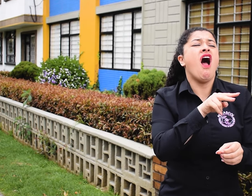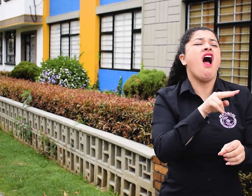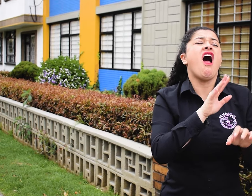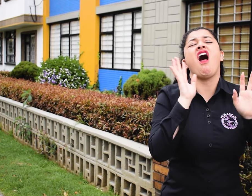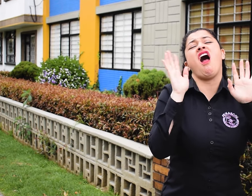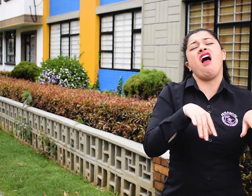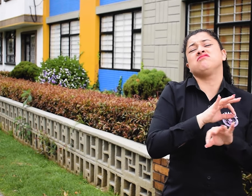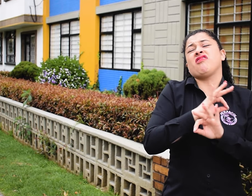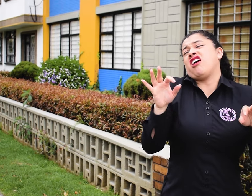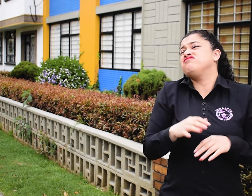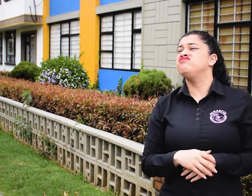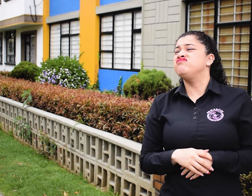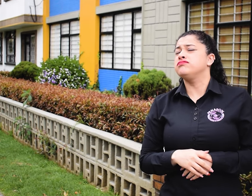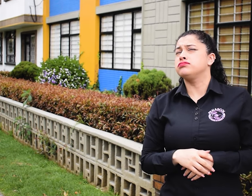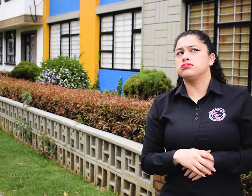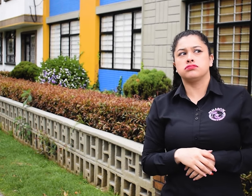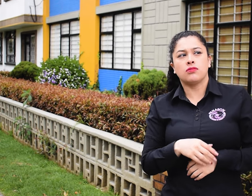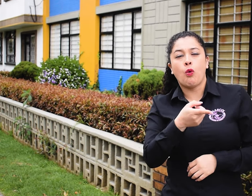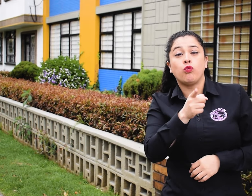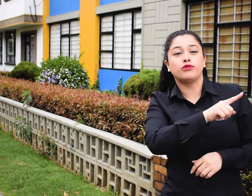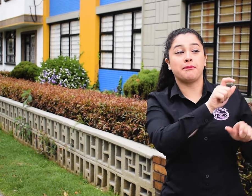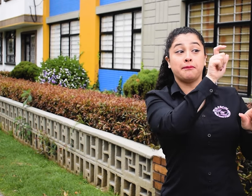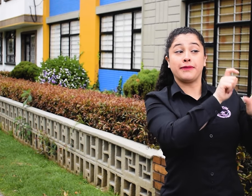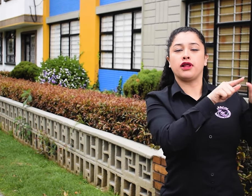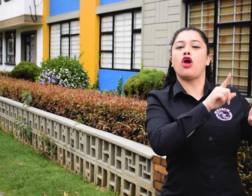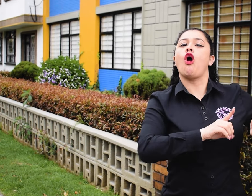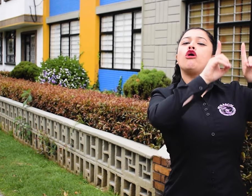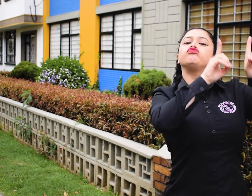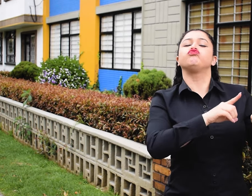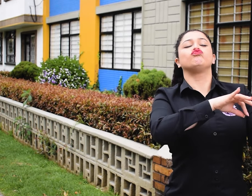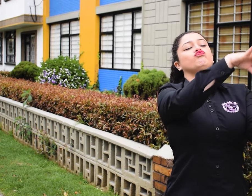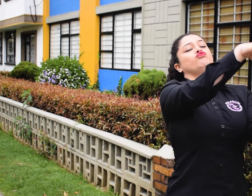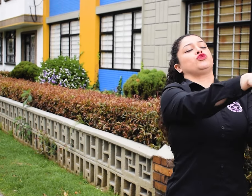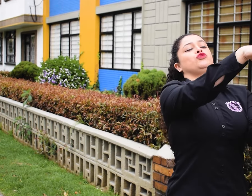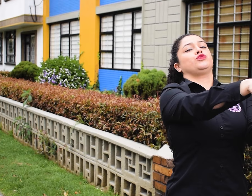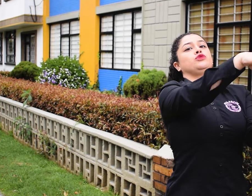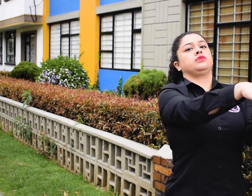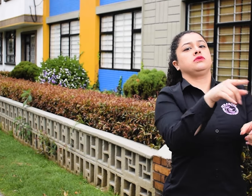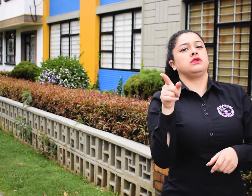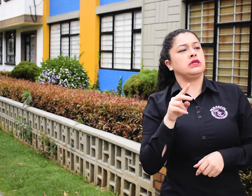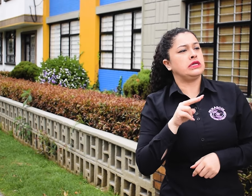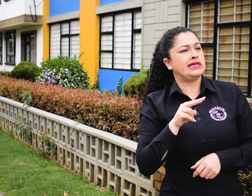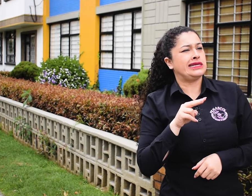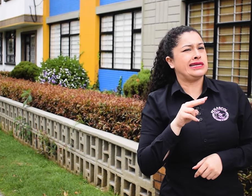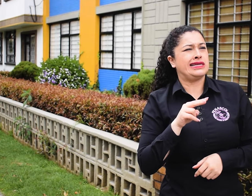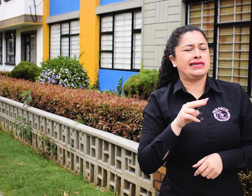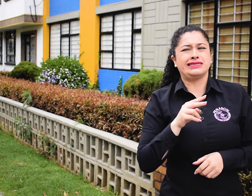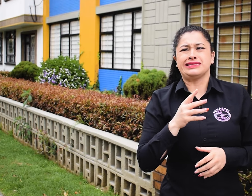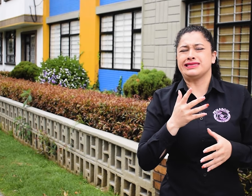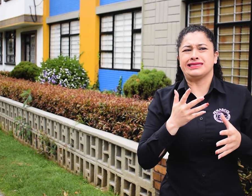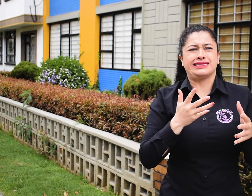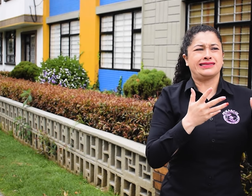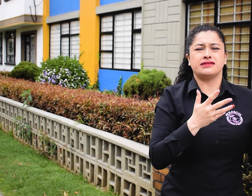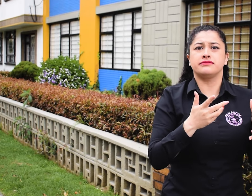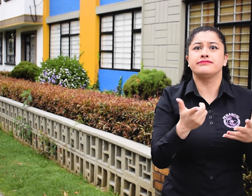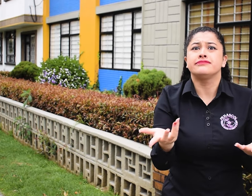retirado a tu domicilio, haz el esfuerzo de ejercer tu derecho. Si no lo haces, otros elegirán por ti.